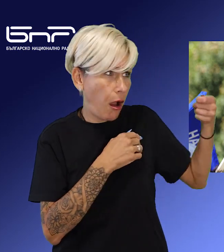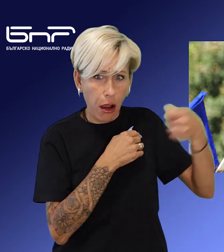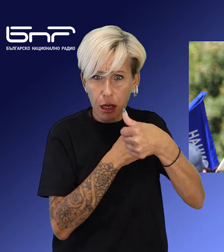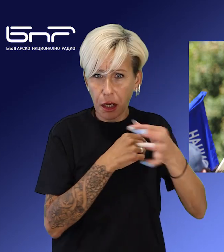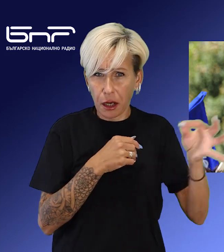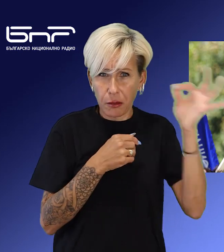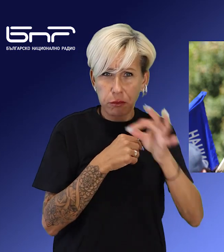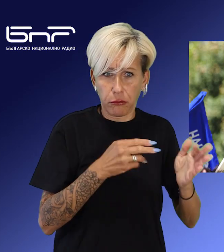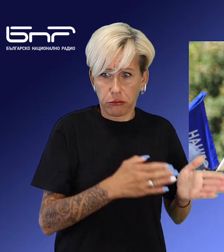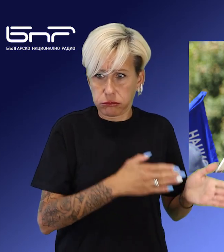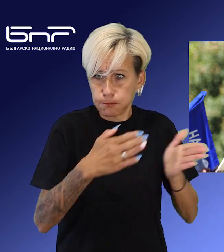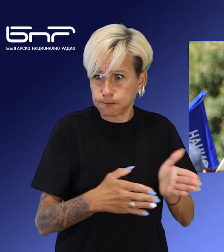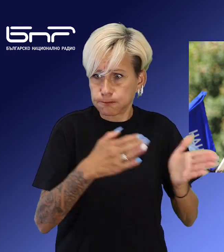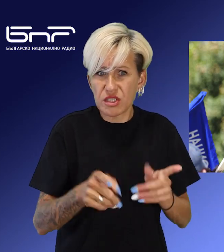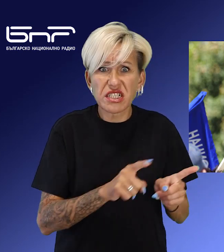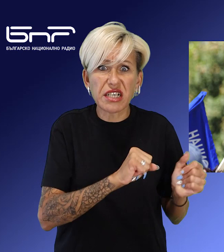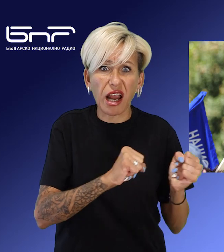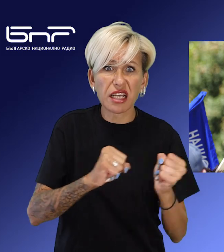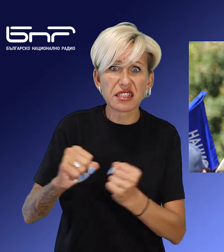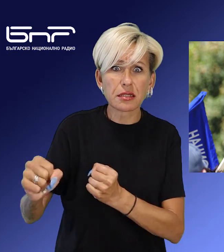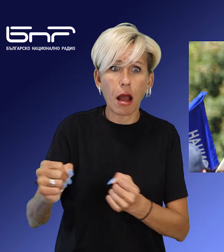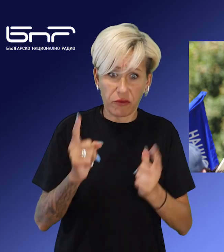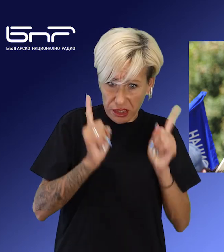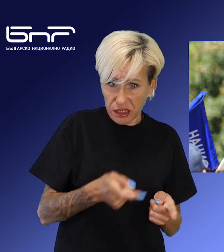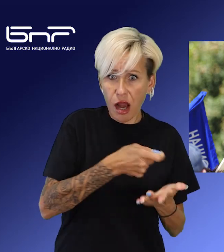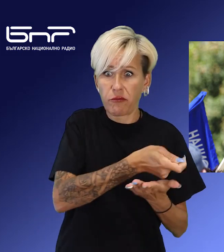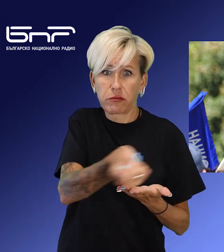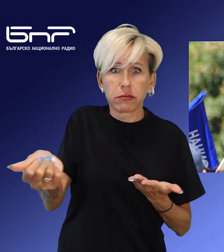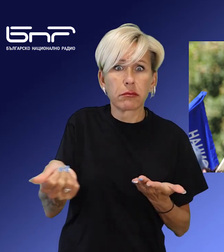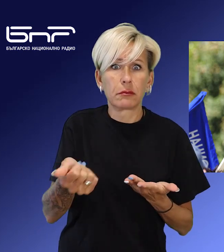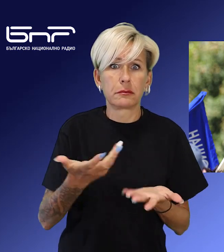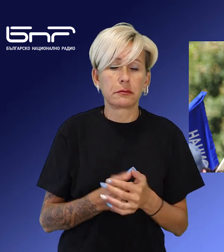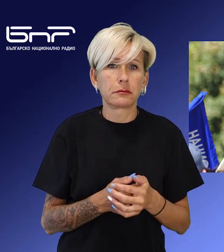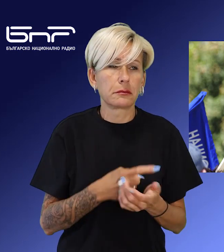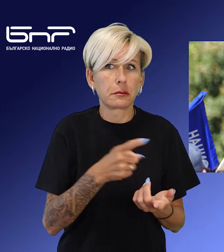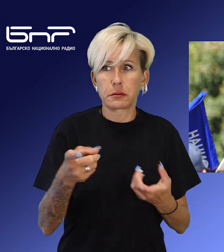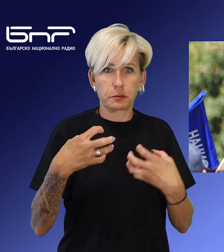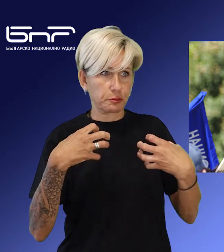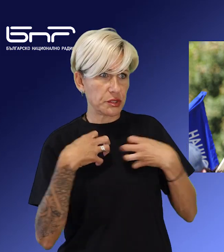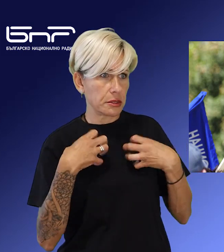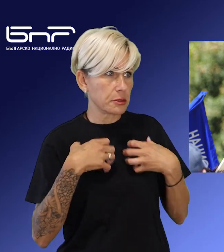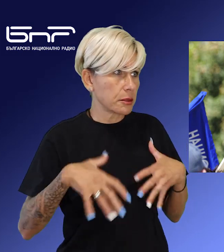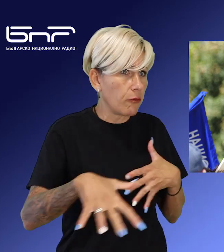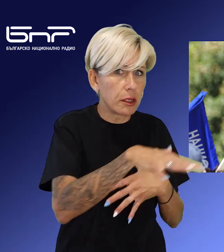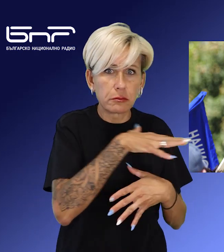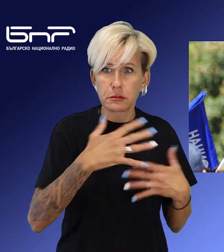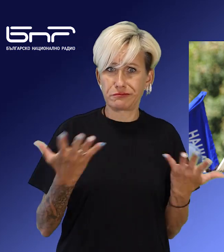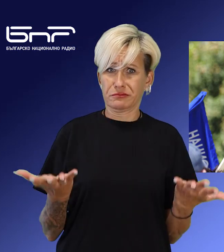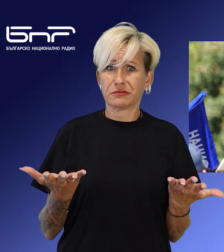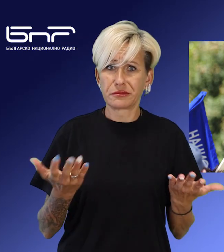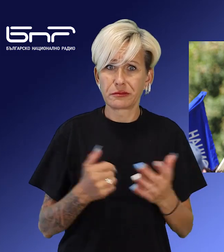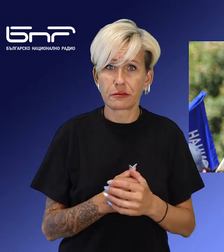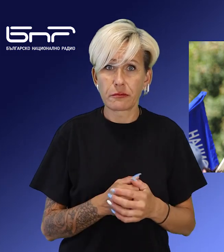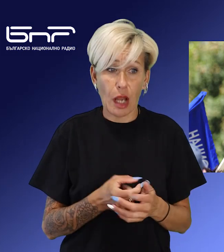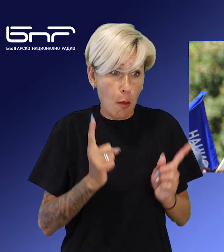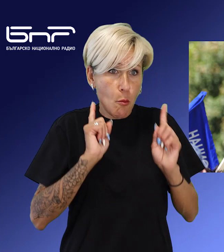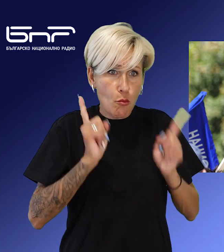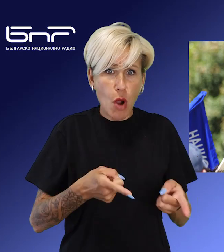тези пари и не ги изплащваме хората и създава напрежение и изострия обстановката в центровете. Може ли да излезе да обяснимат